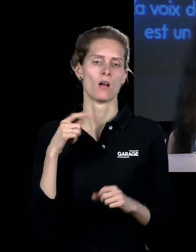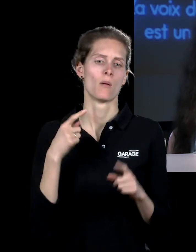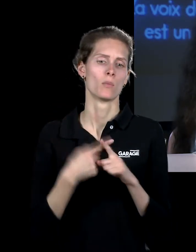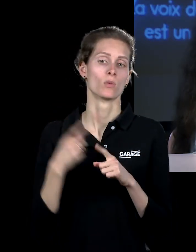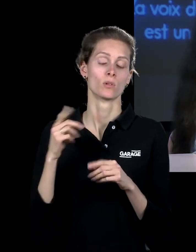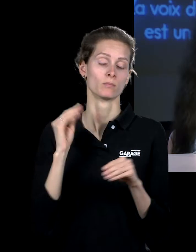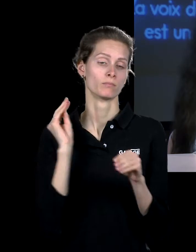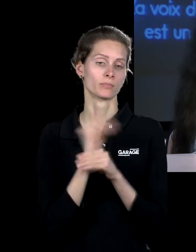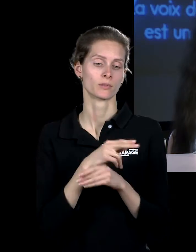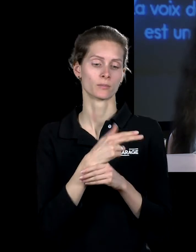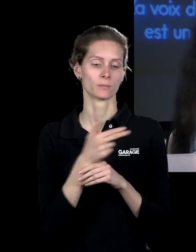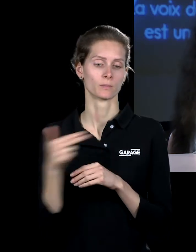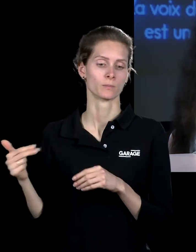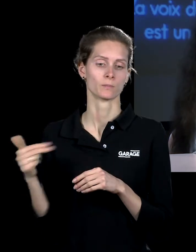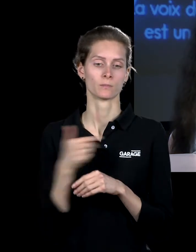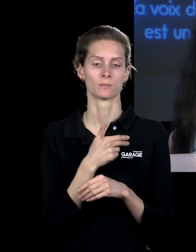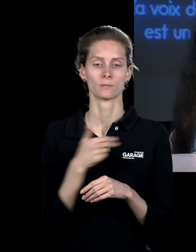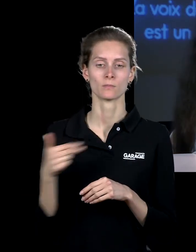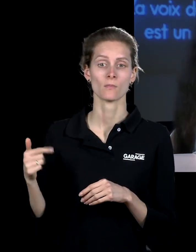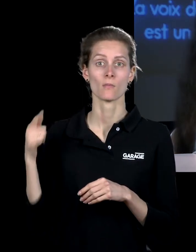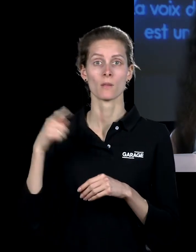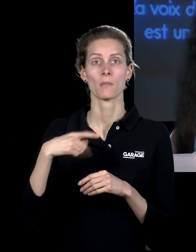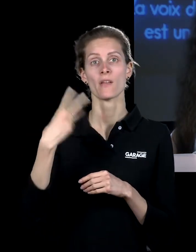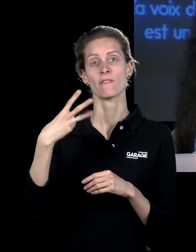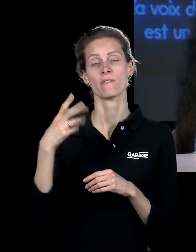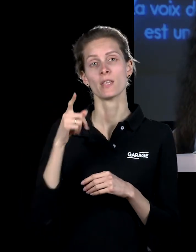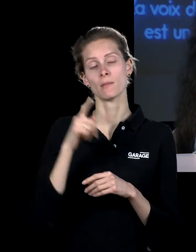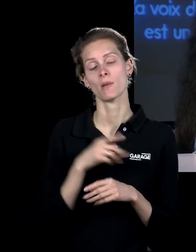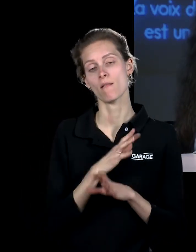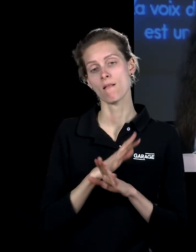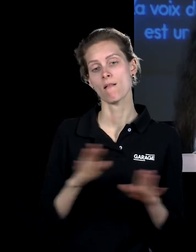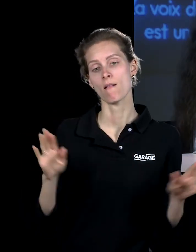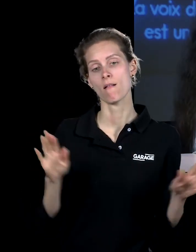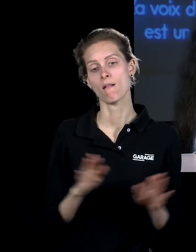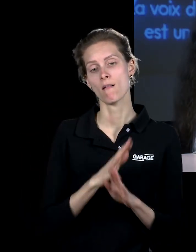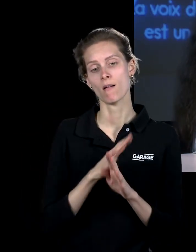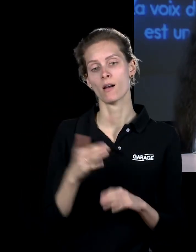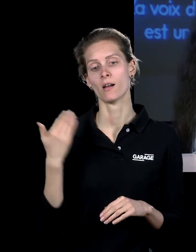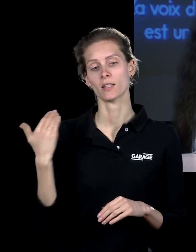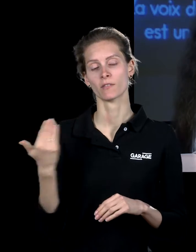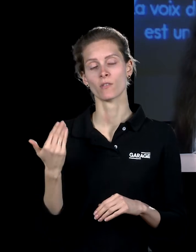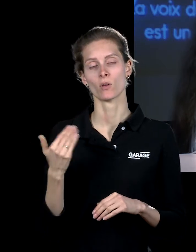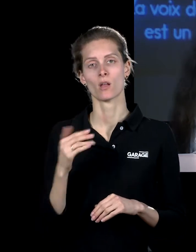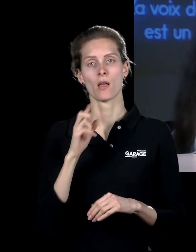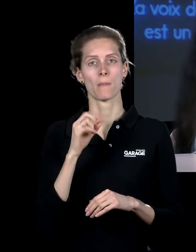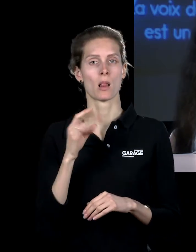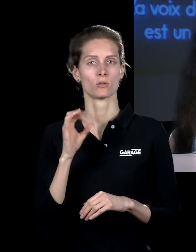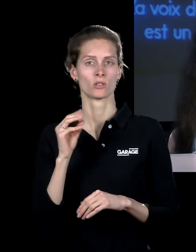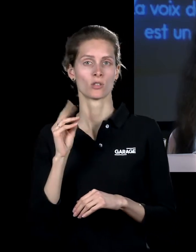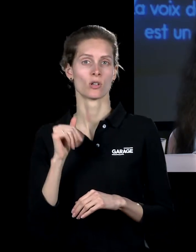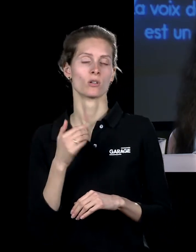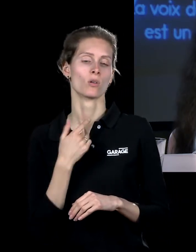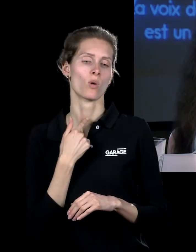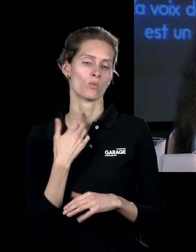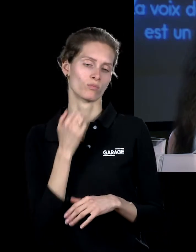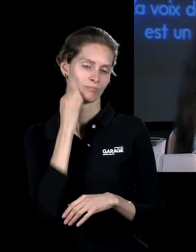ее историю, а сама она в этом фильме, на видео, поет песню Белоснежки, уже своим изменившимся, состарившимся